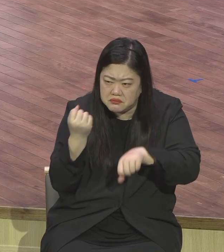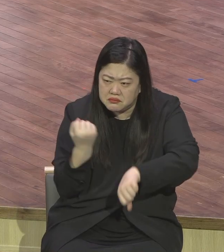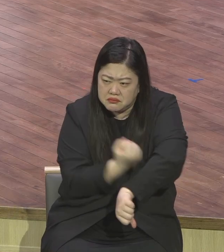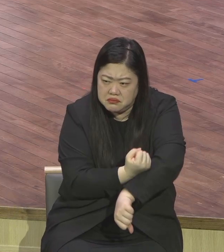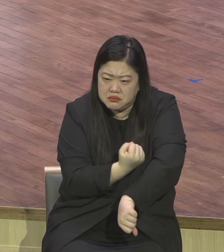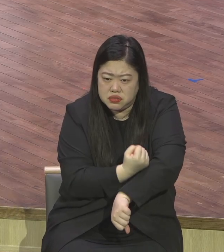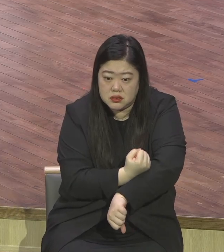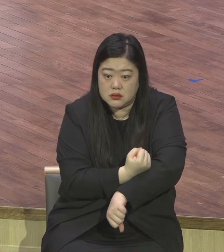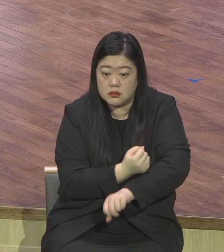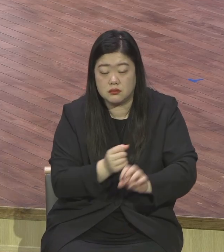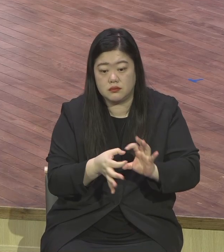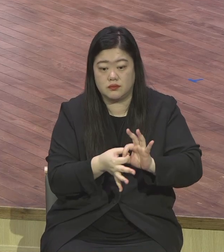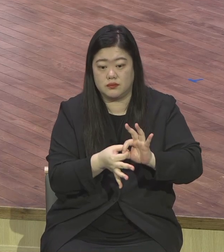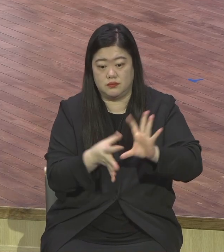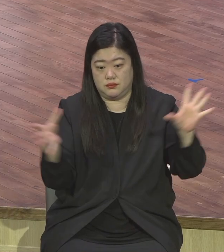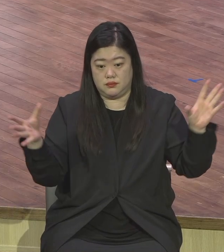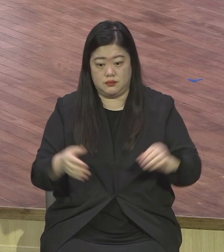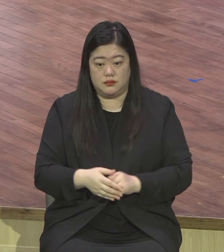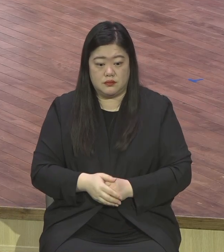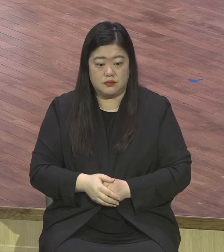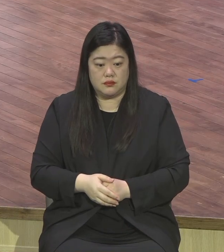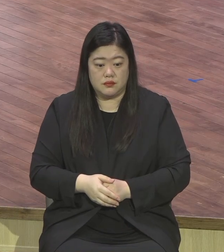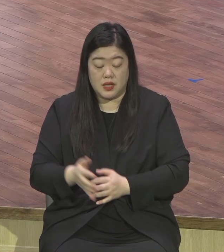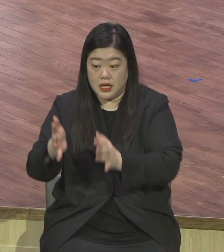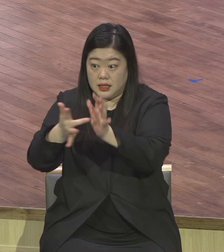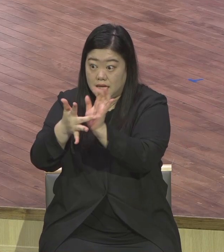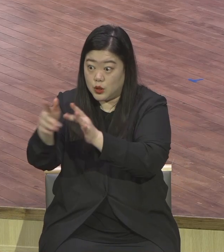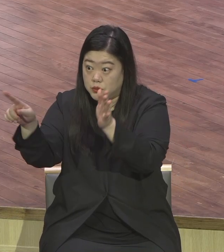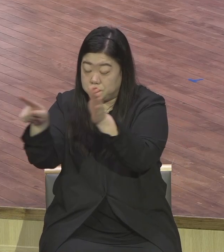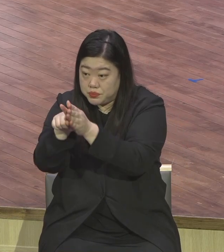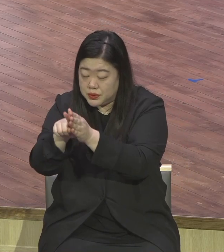부활을 통해서 이루어지는 그 힘을 말씀하고 있습니다.